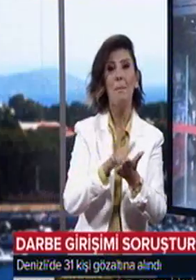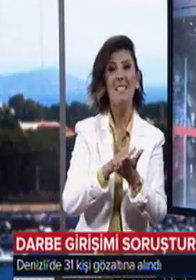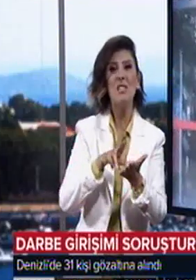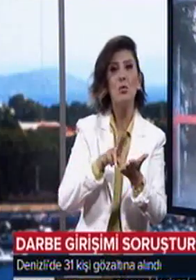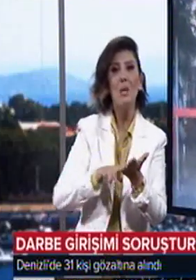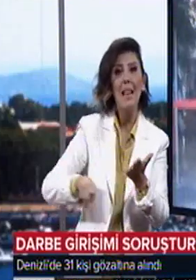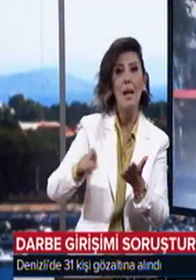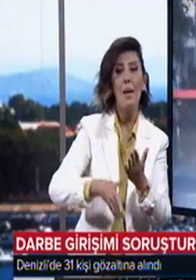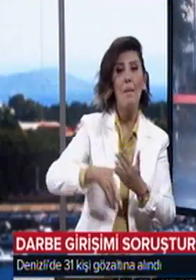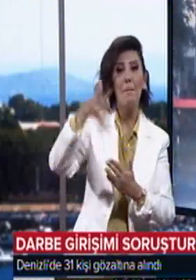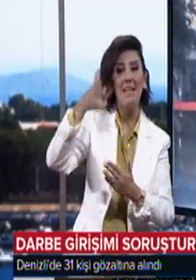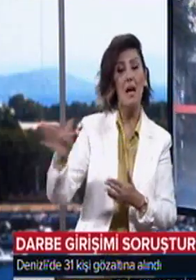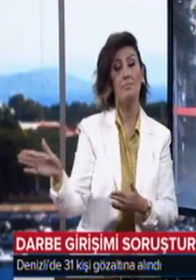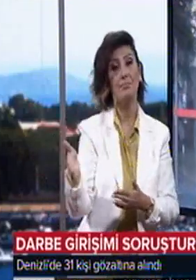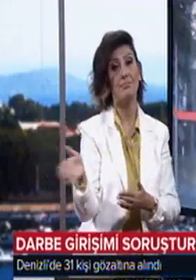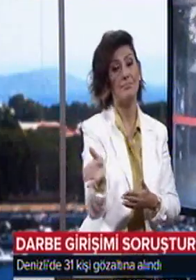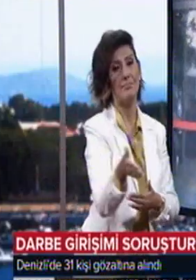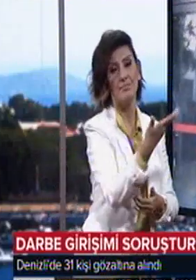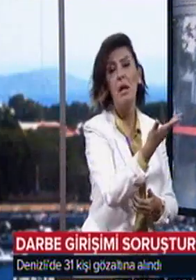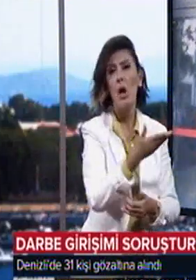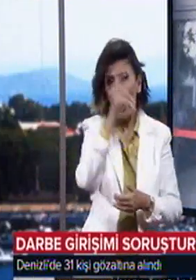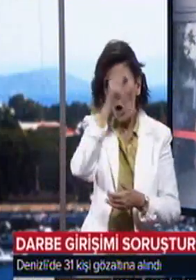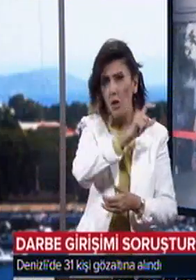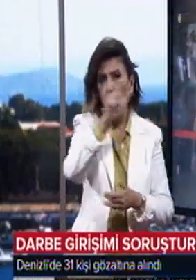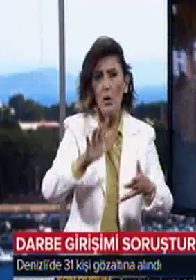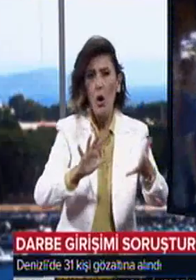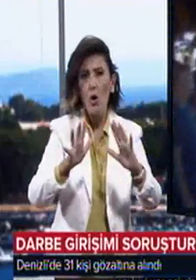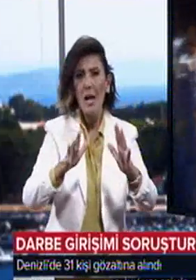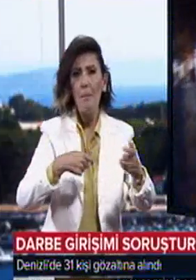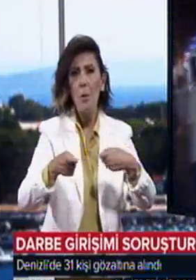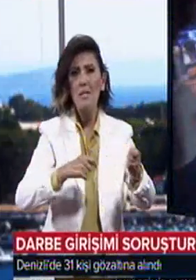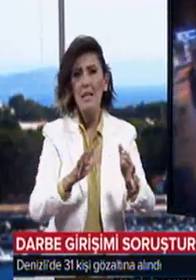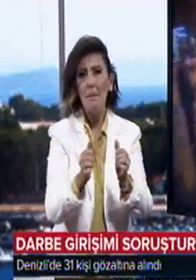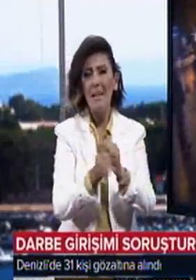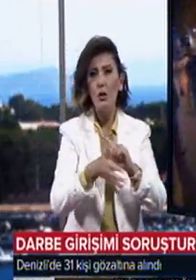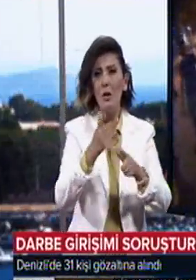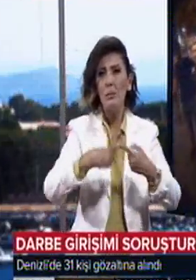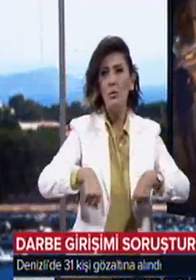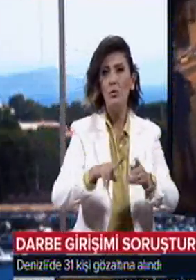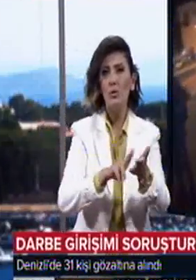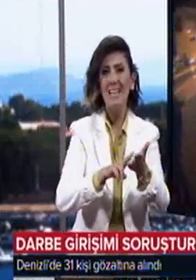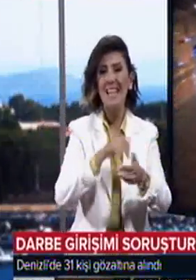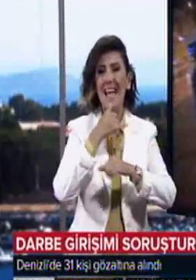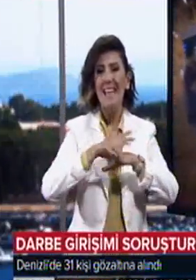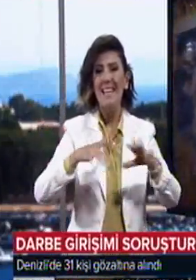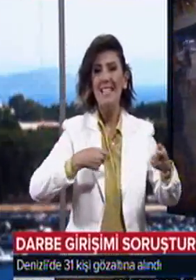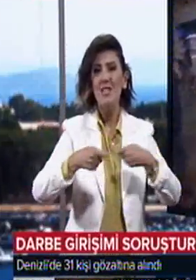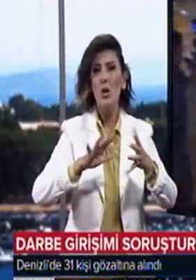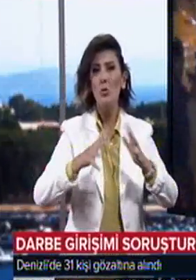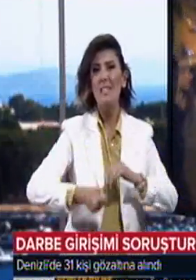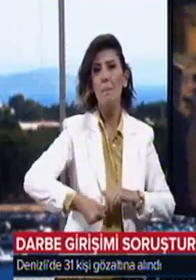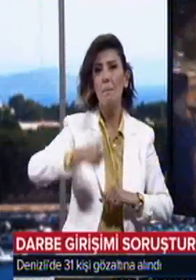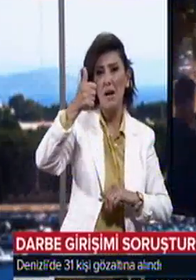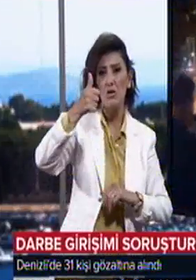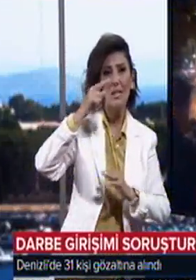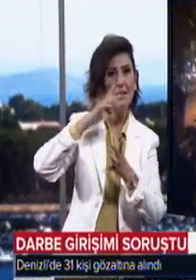basın mensupları binadan çıkarıldı. Türkiye Odalar ve Borsalar Birliği Yönetim Kurulu üyesi ve Denizli